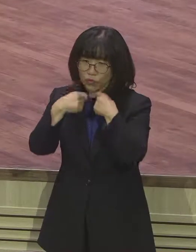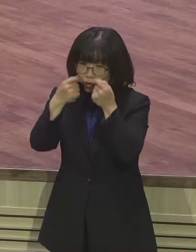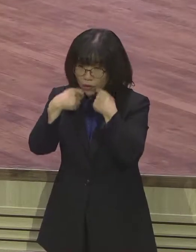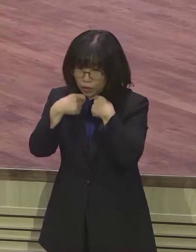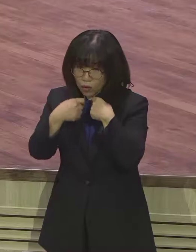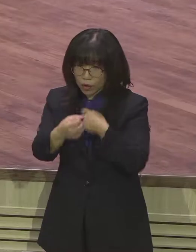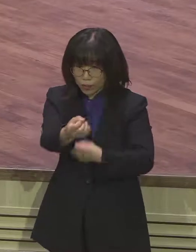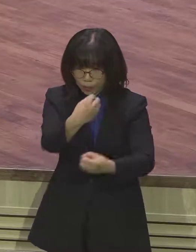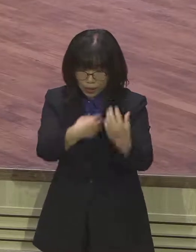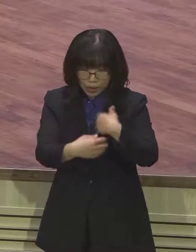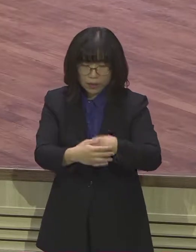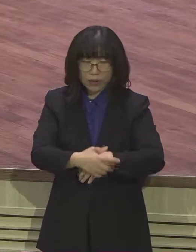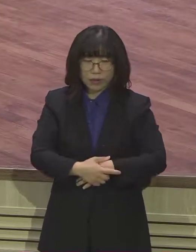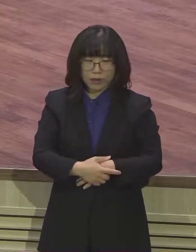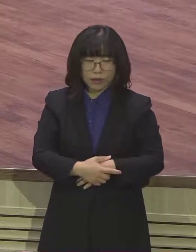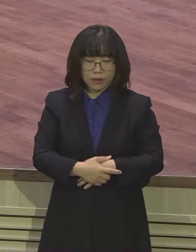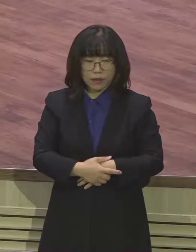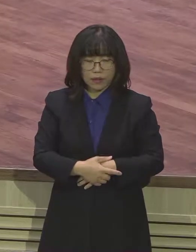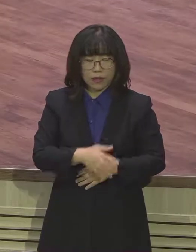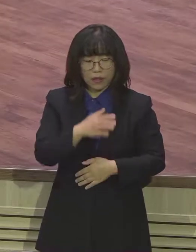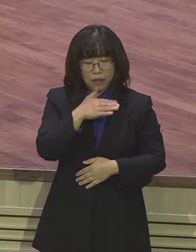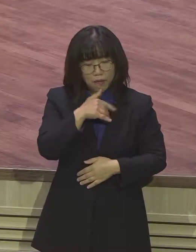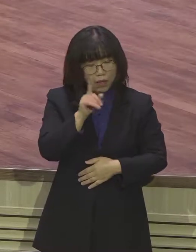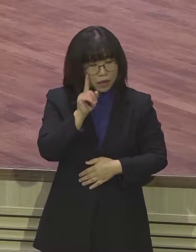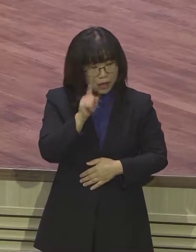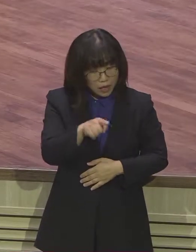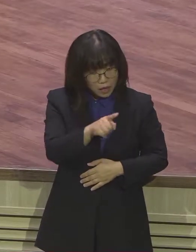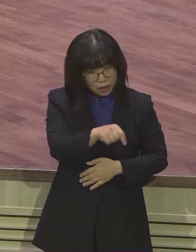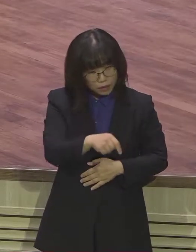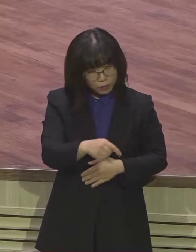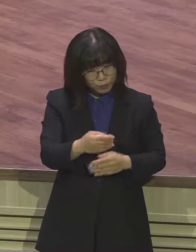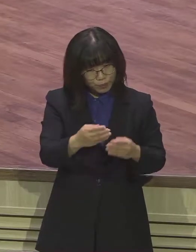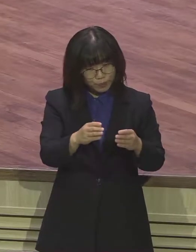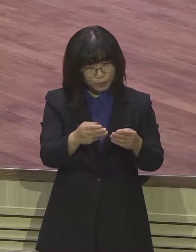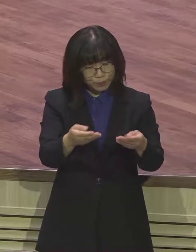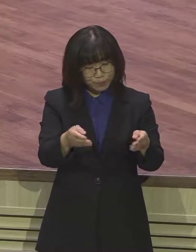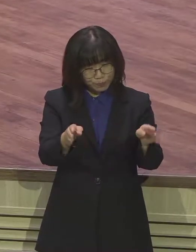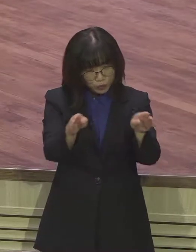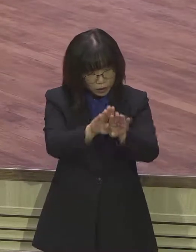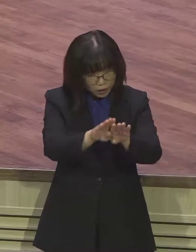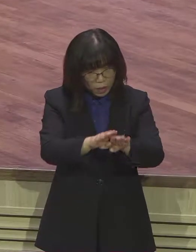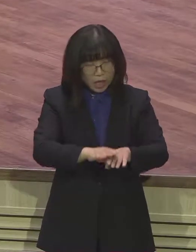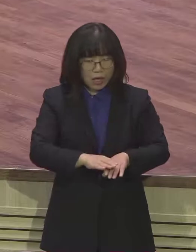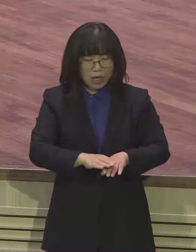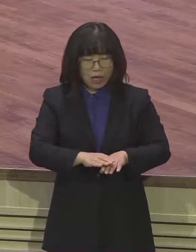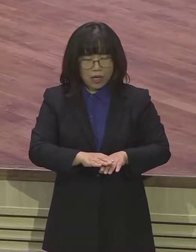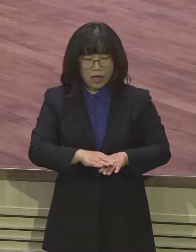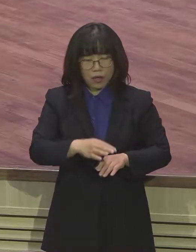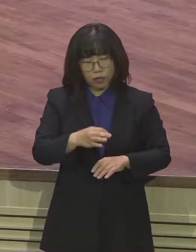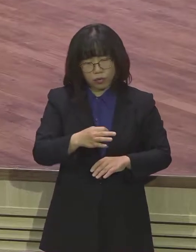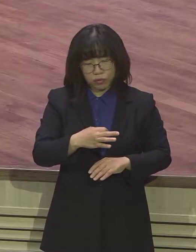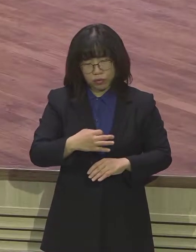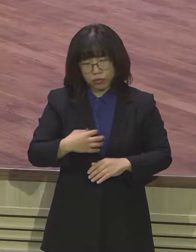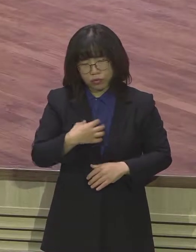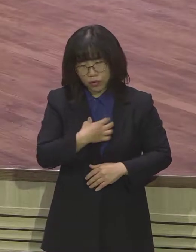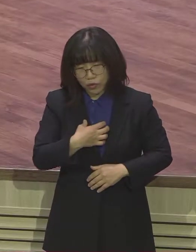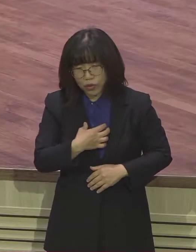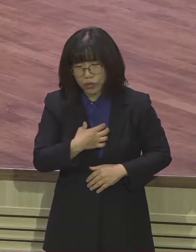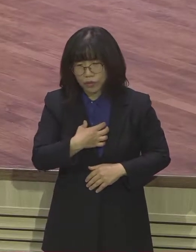그래서 아마 저 같았으면 같이 기도하겠습니다 얼마나 속상할까요 이렇게 저는 위를 말을 했을 것 같은데 단임 목사님께서 뭐라고 얘기했으면